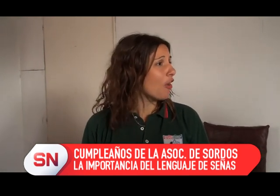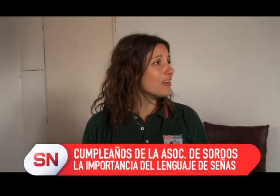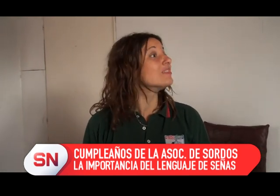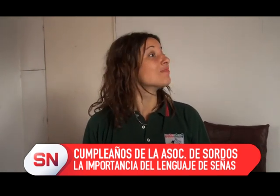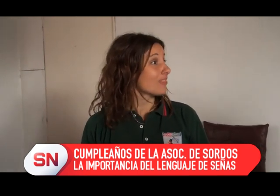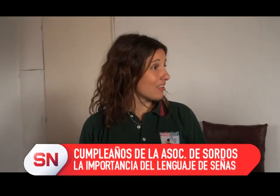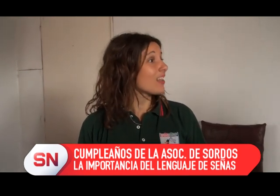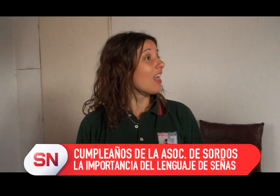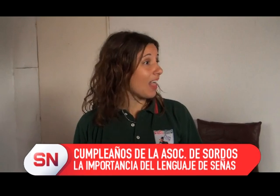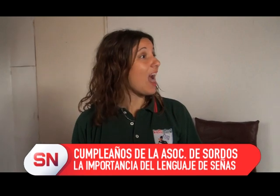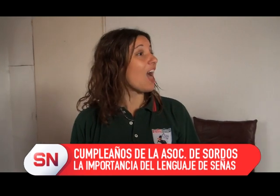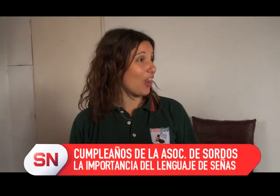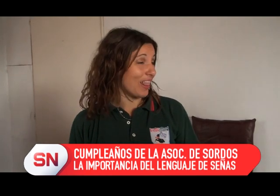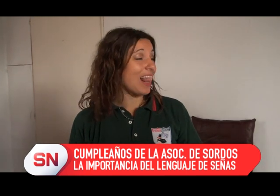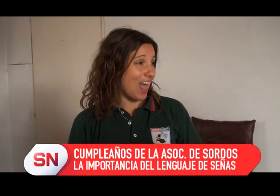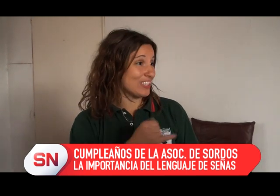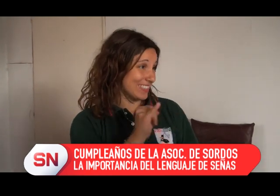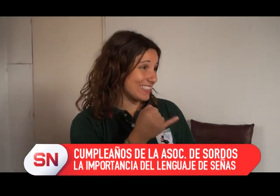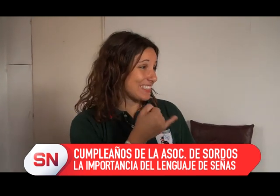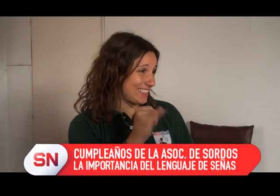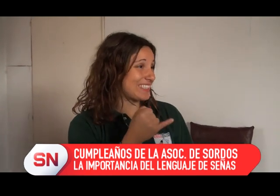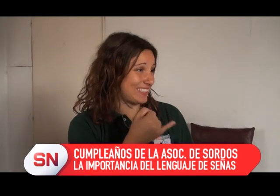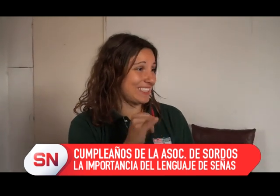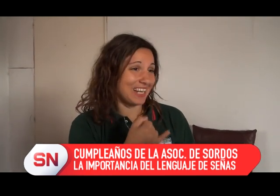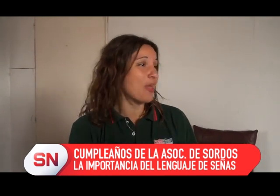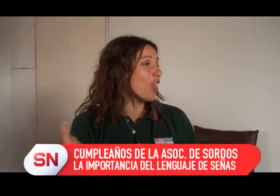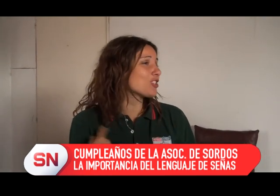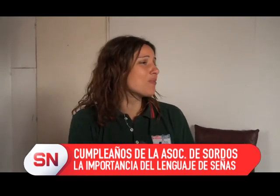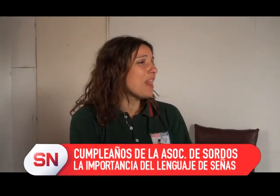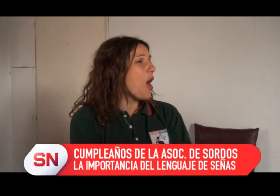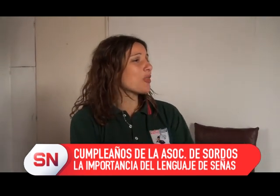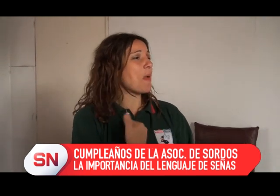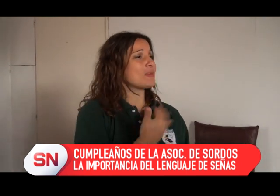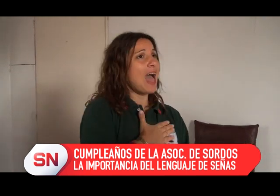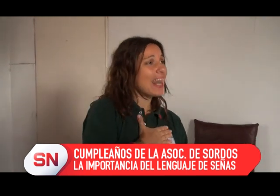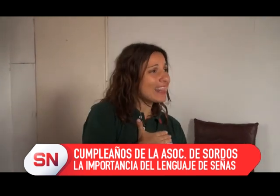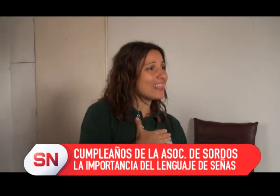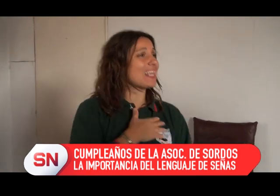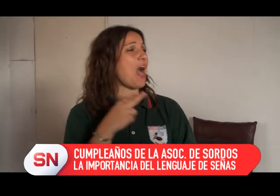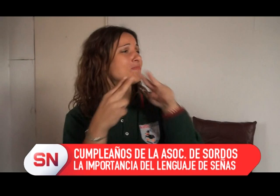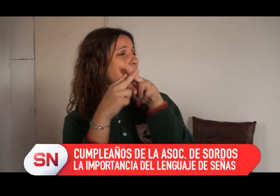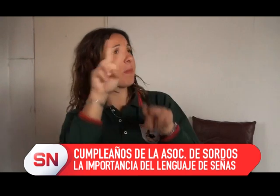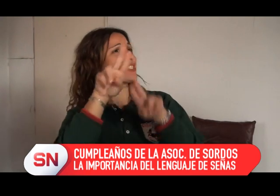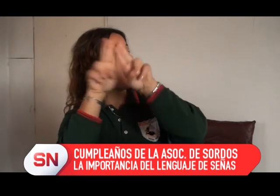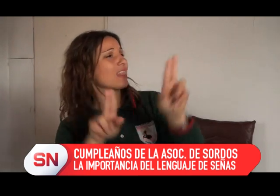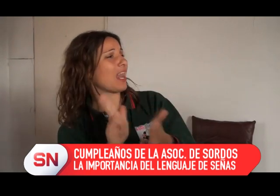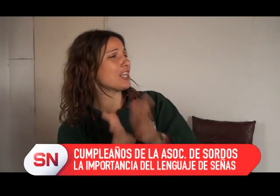mundial la lengua de señas. Sí, la verdad que sí, sería lo ideal, porque aprendés una y listo, pero no,